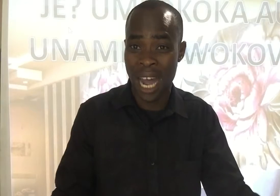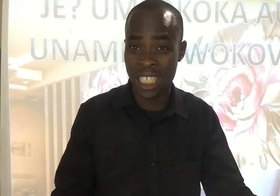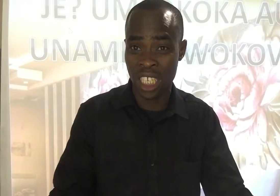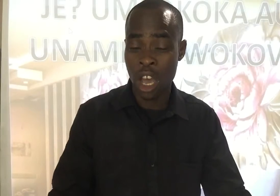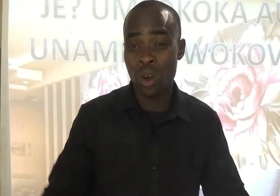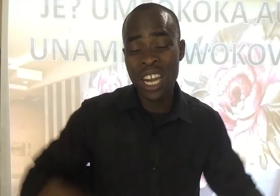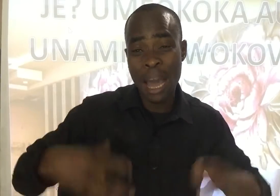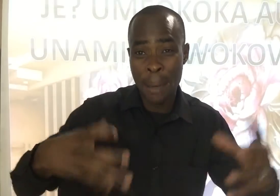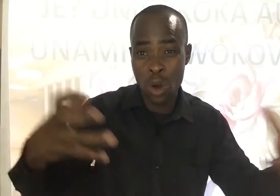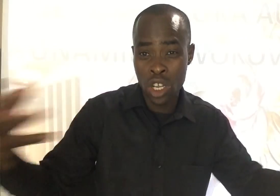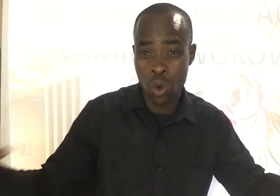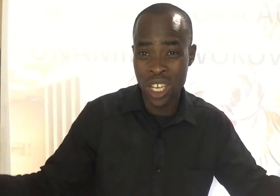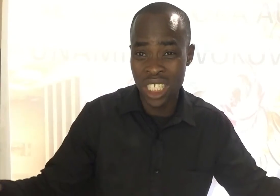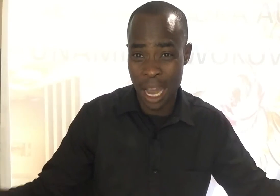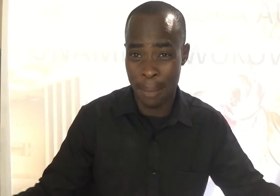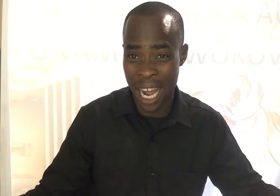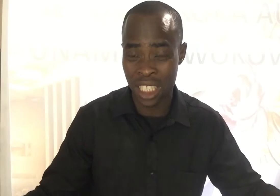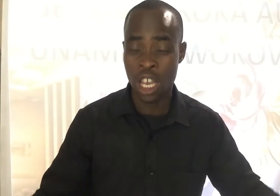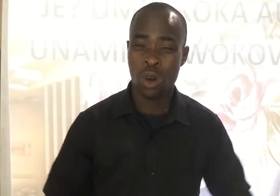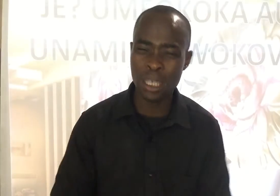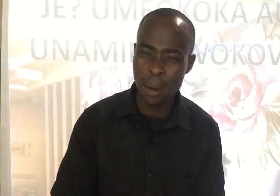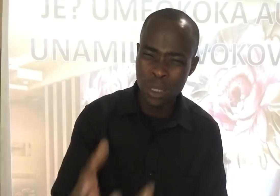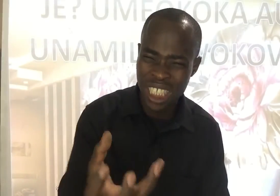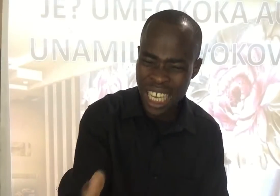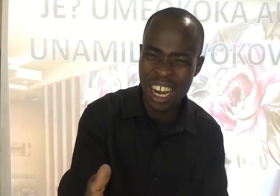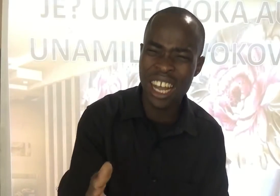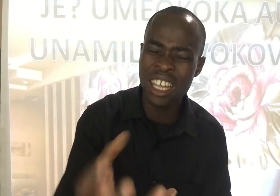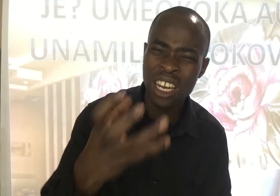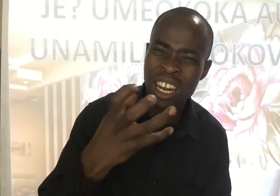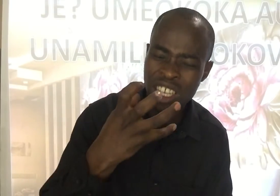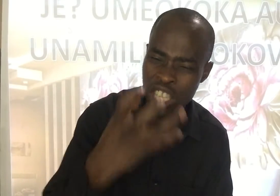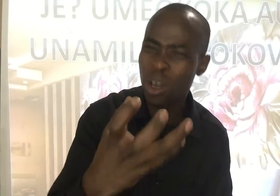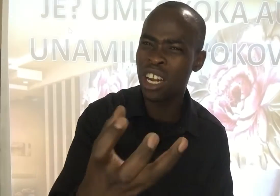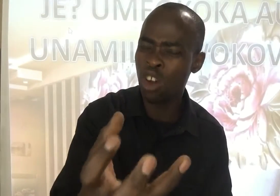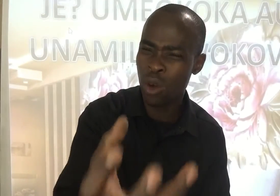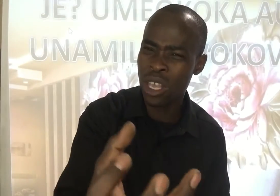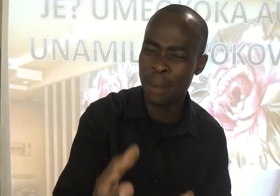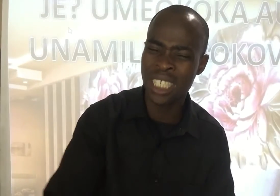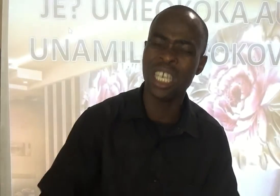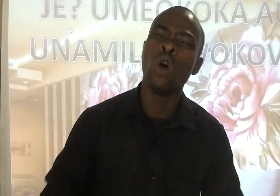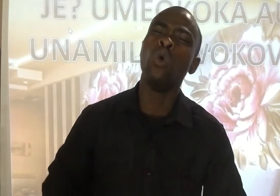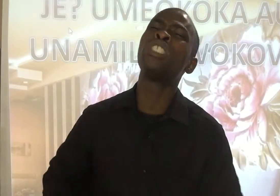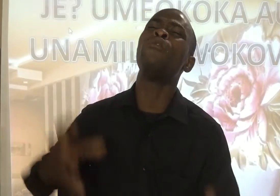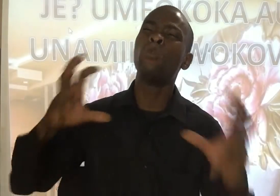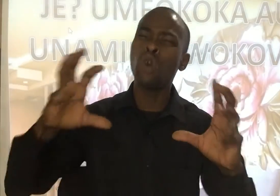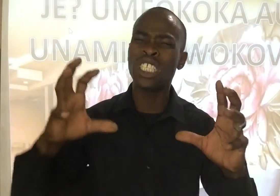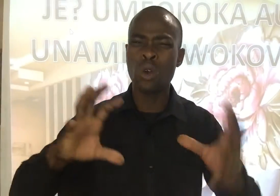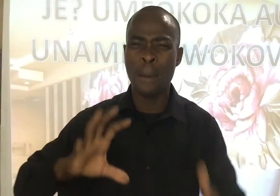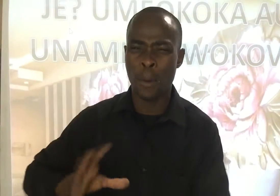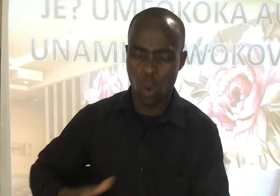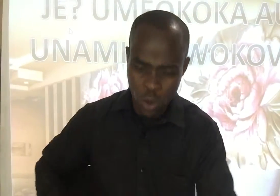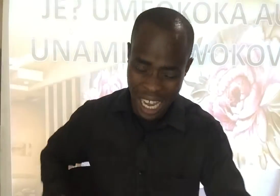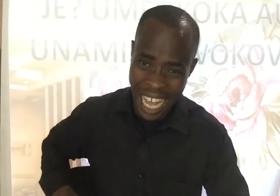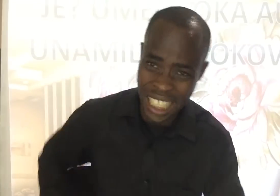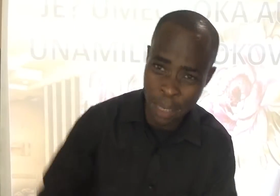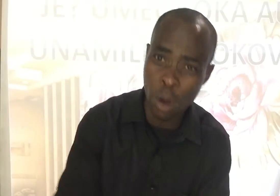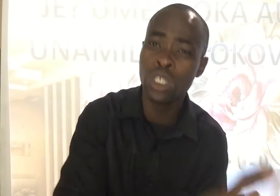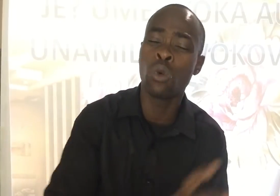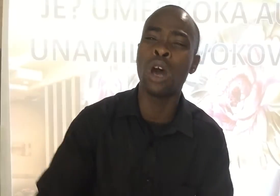maji Kulile ambalo liko inje ya maji Kwa sababu jina le jiwe rilio kwenye maji Uchafu wate unapo kuja Lazima ujikuwa